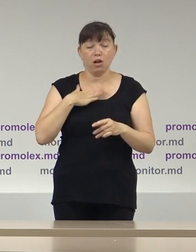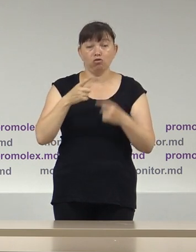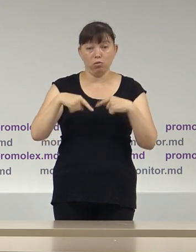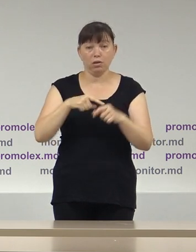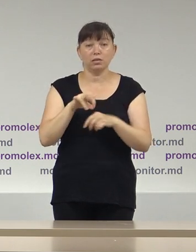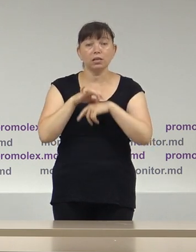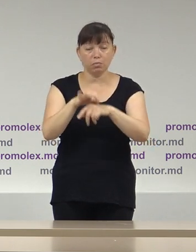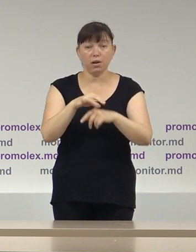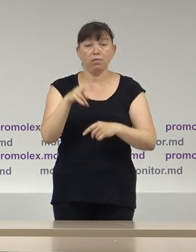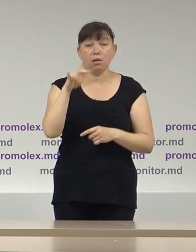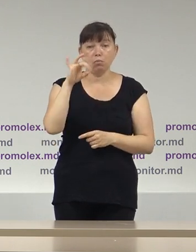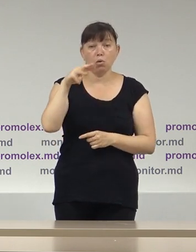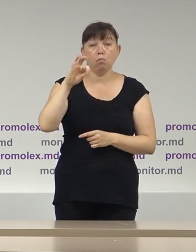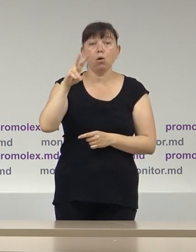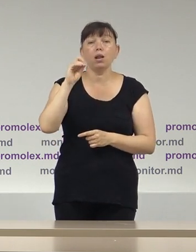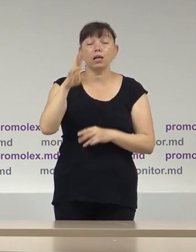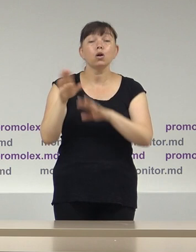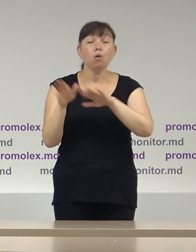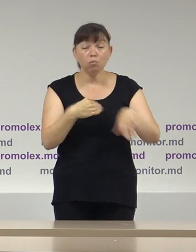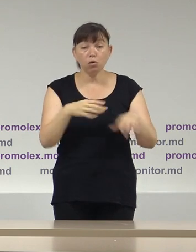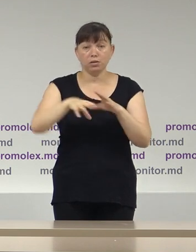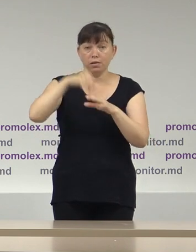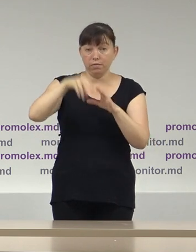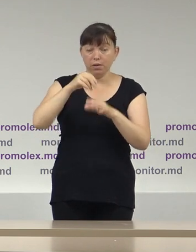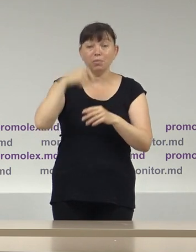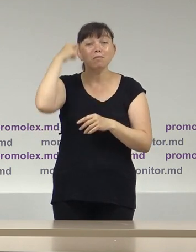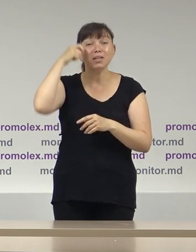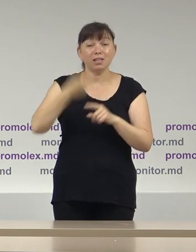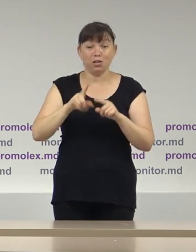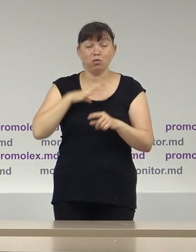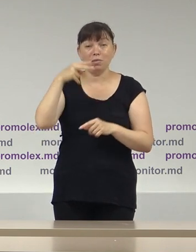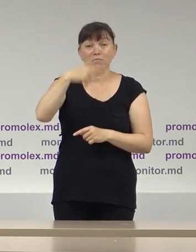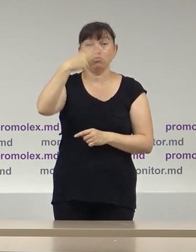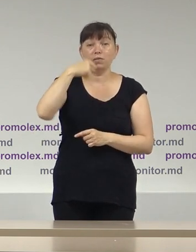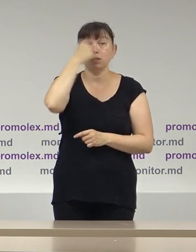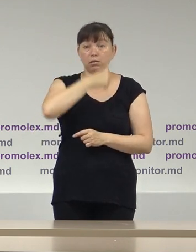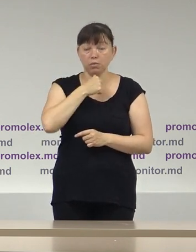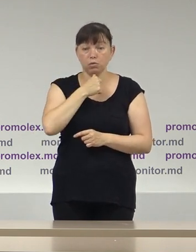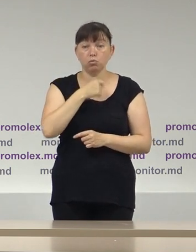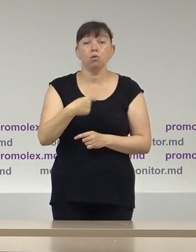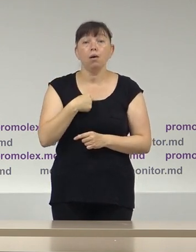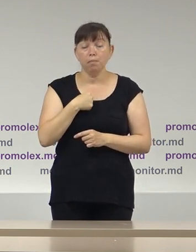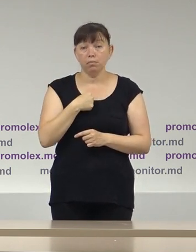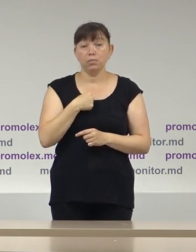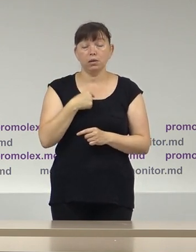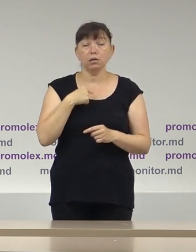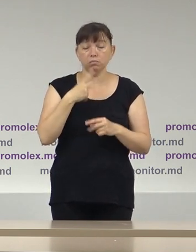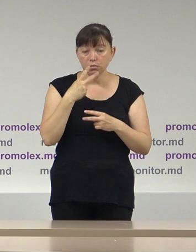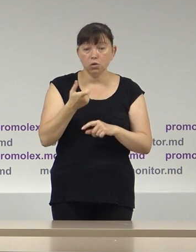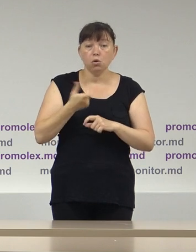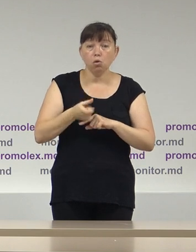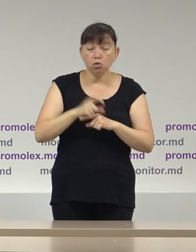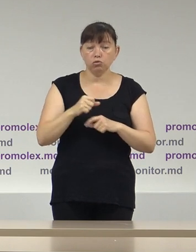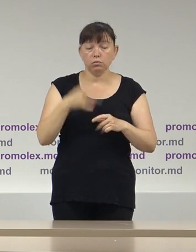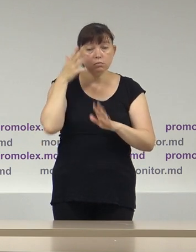Promolex în perioada post-electorală după alegerile prezidențiale din 2020, noi ne-am preocupat de acest